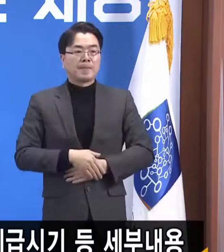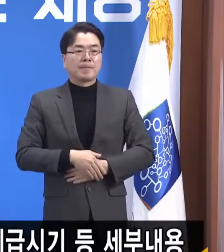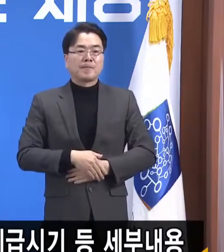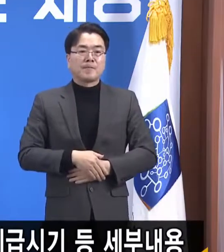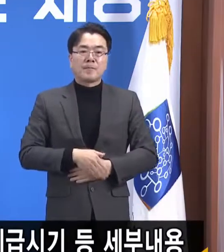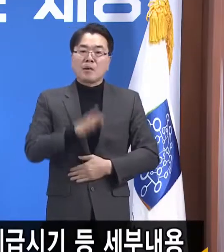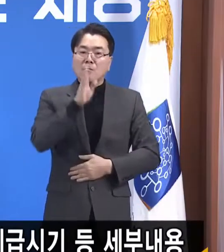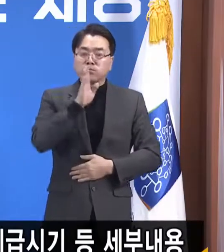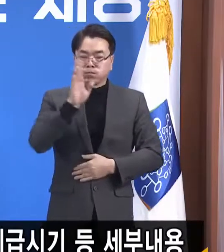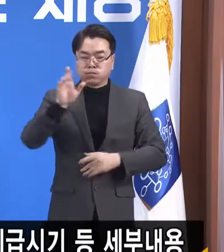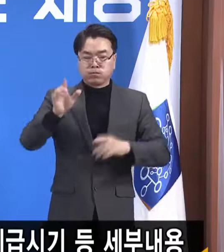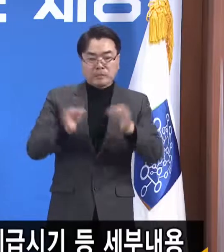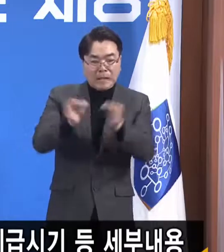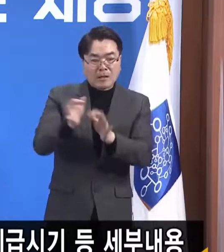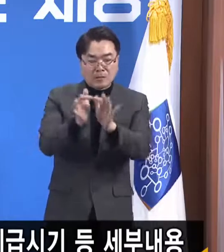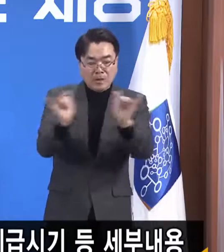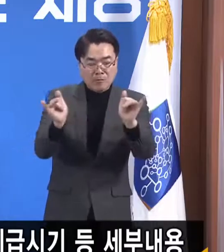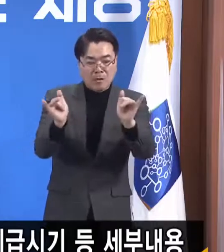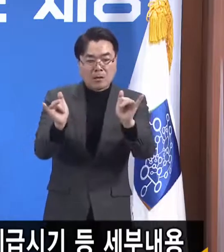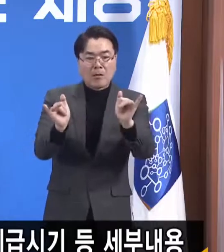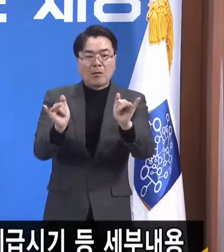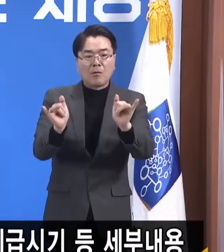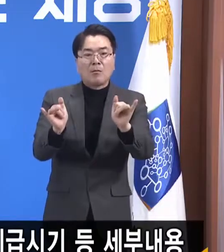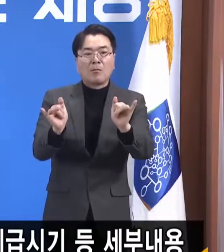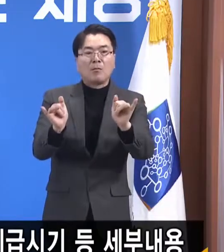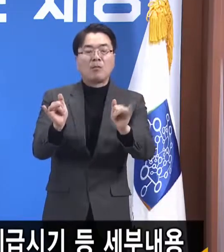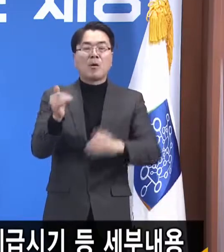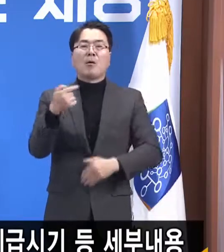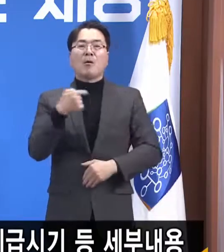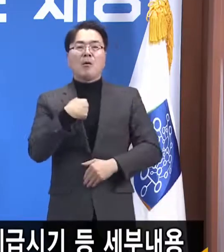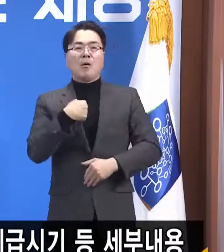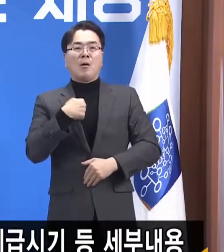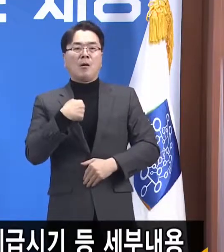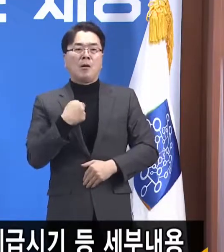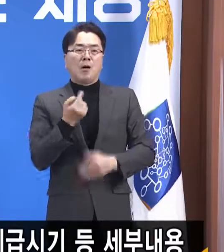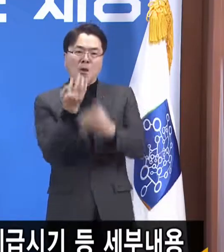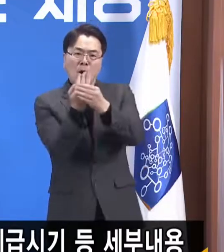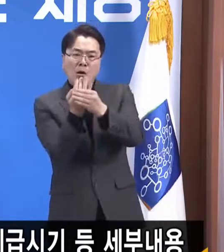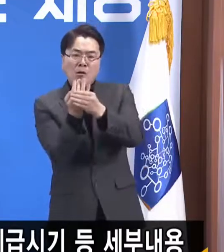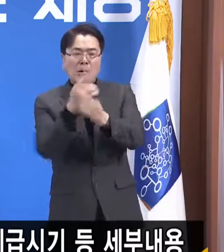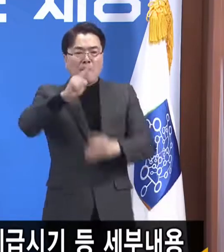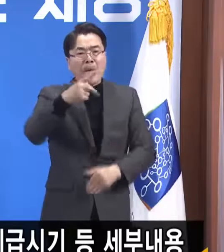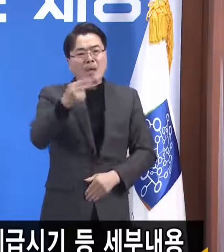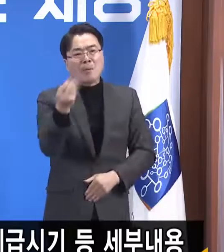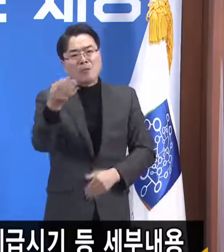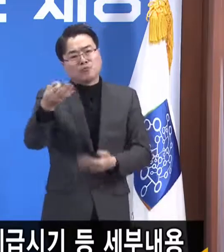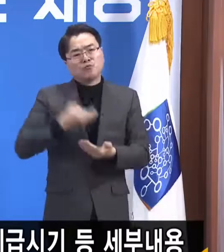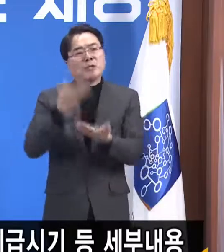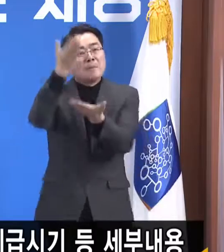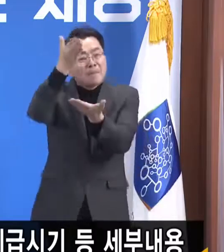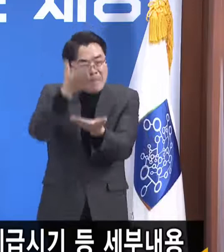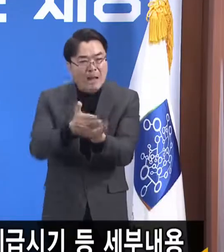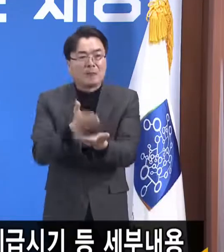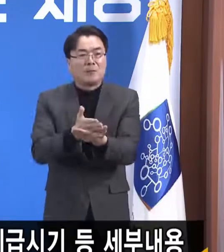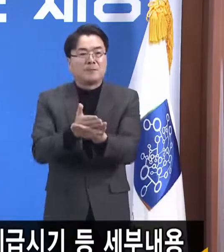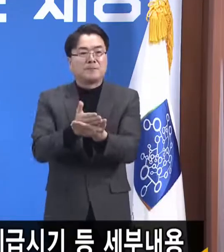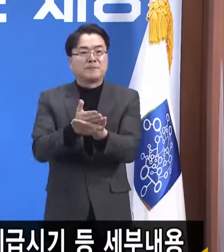중소상공인들조차도 나를 골라서 나한테 몇백만 원의 현금을 주지 말고 우리